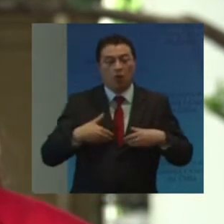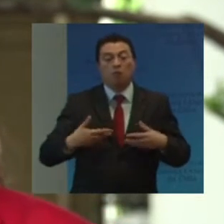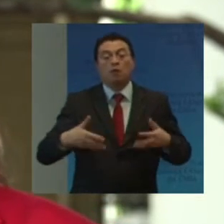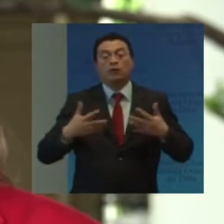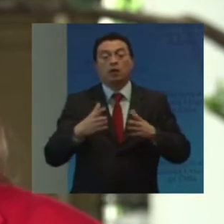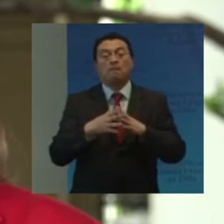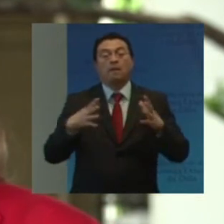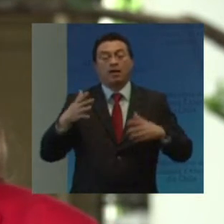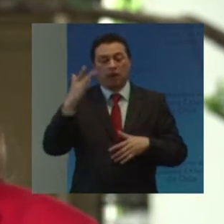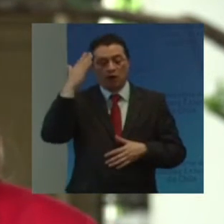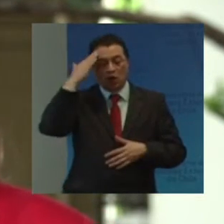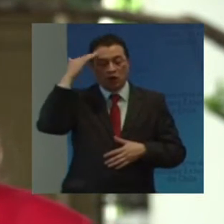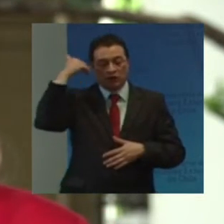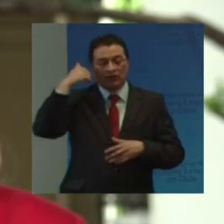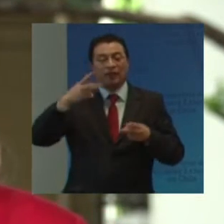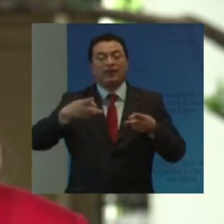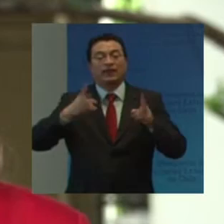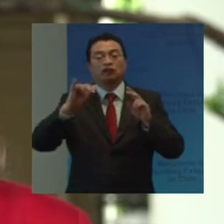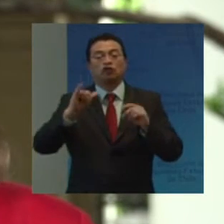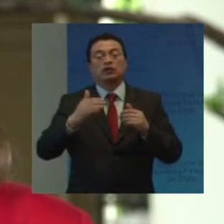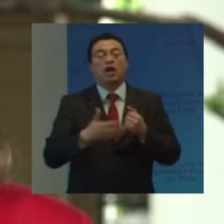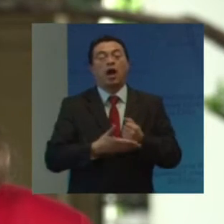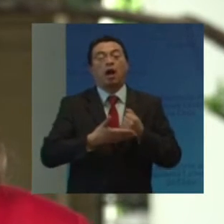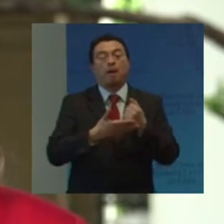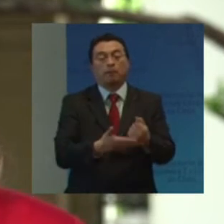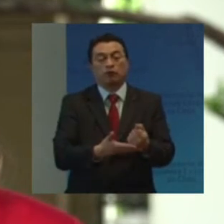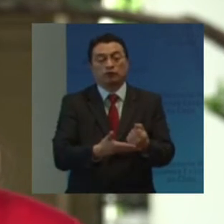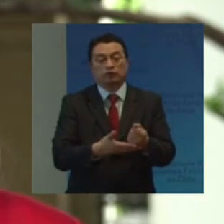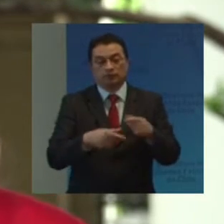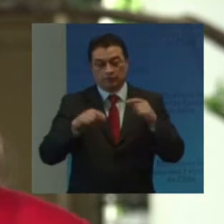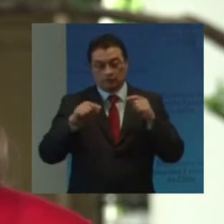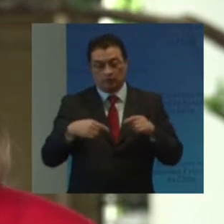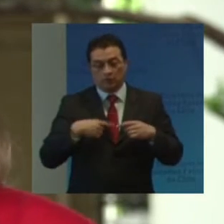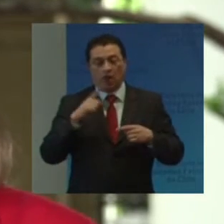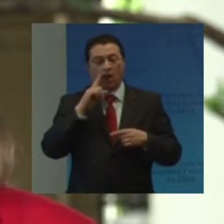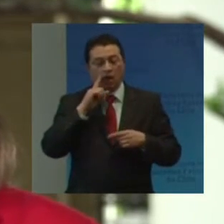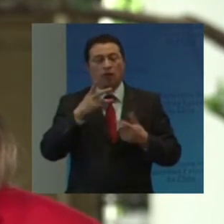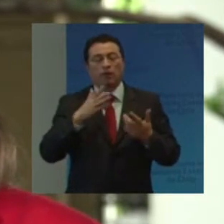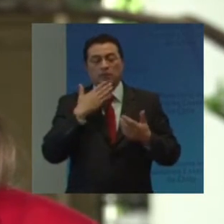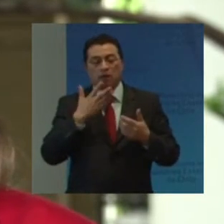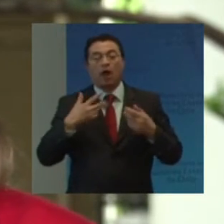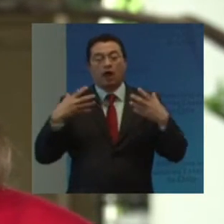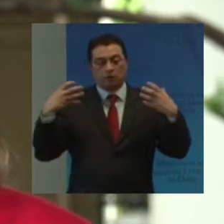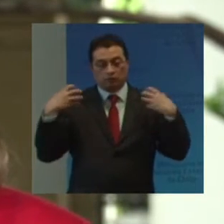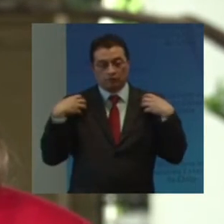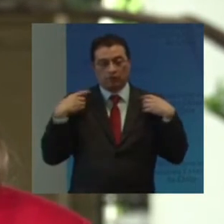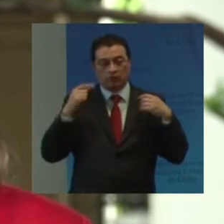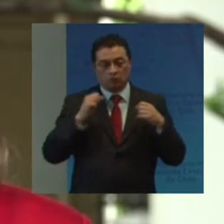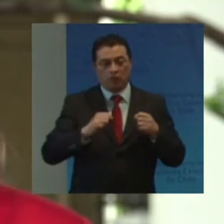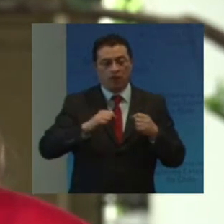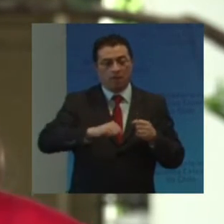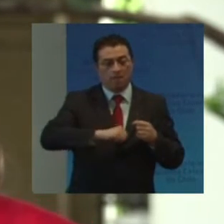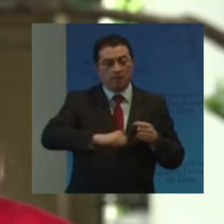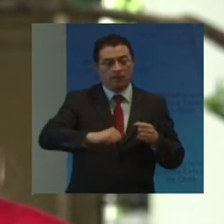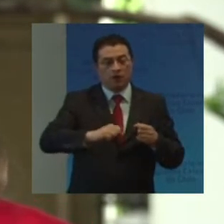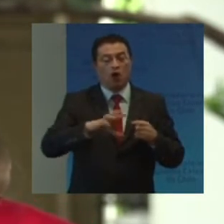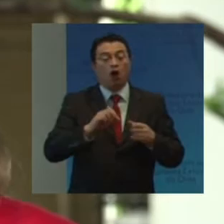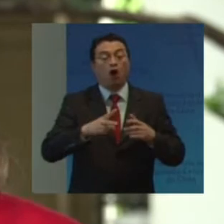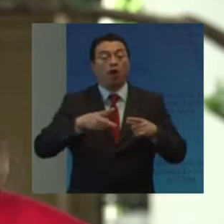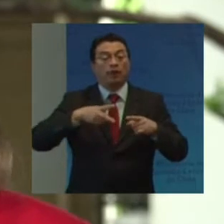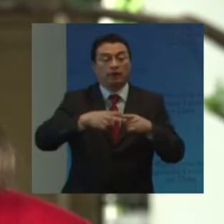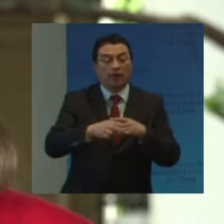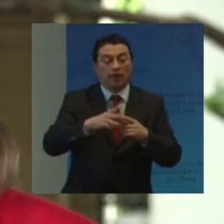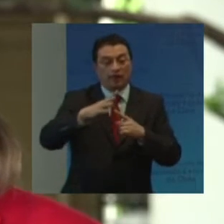mayor conciencia De sus derechos Y aportes Reconozcamos también Nuestras responsabilidades Forzarnos Para prevenir O detener La